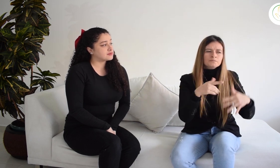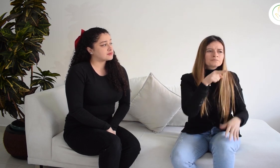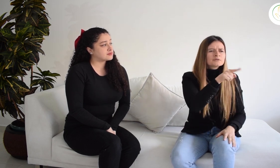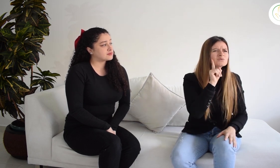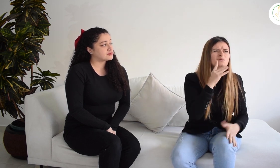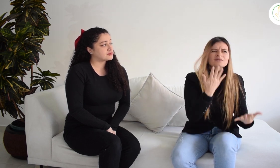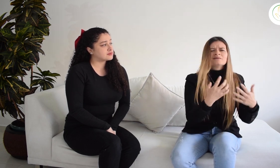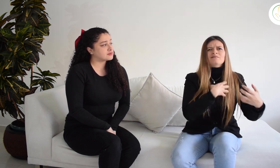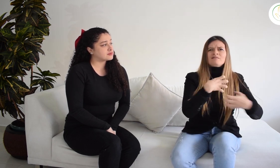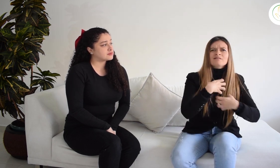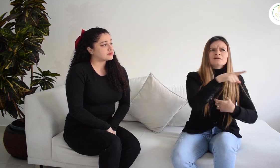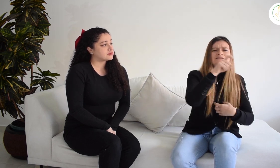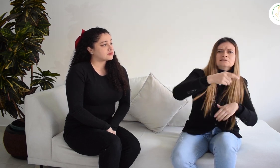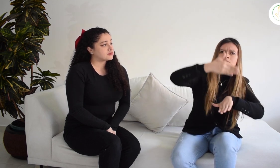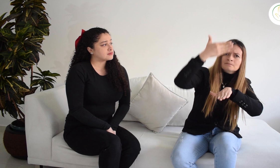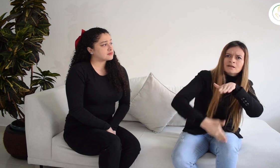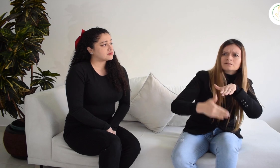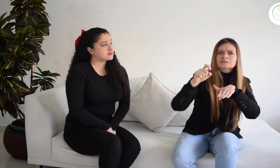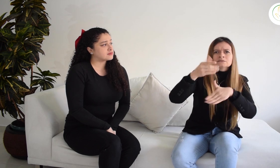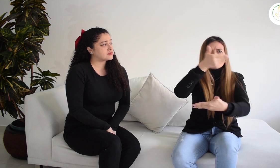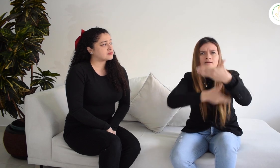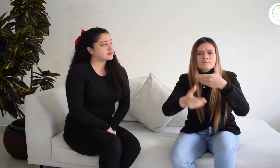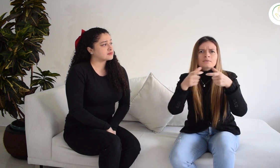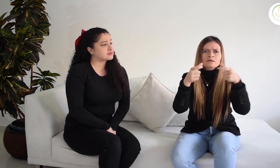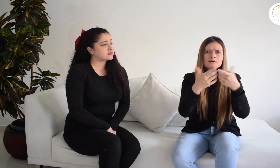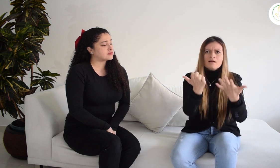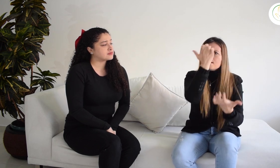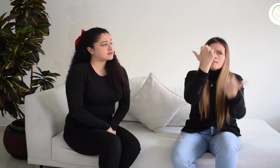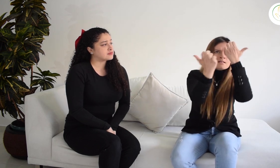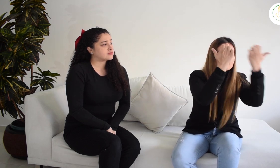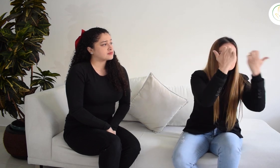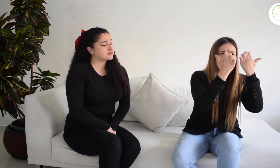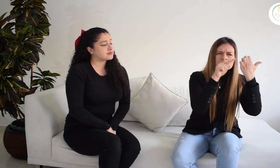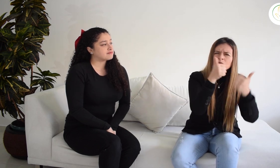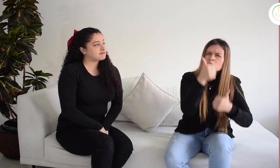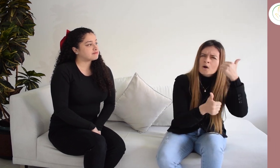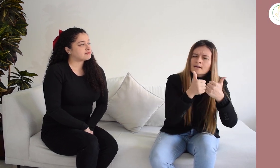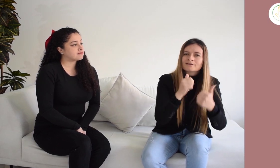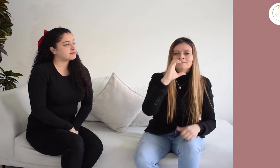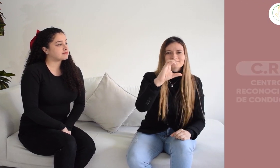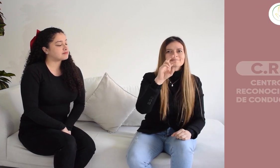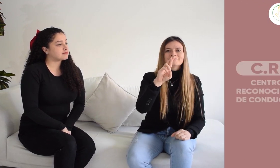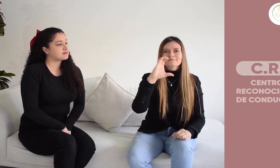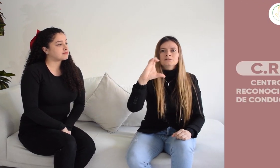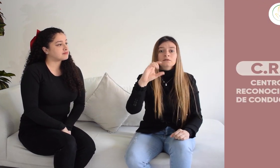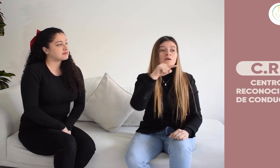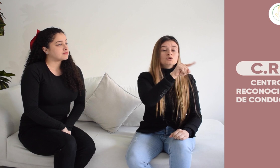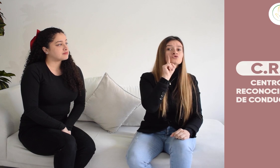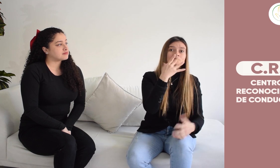inconformidad se relaciona especialmente con los Centros de Reconocimiento al Conductor o CRC. Hay